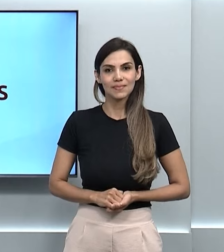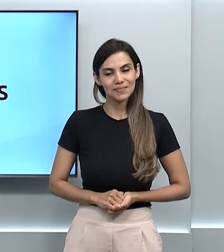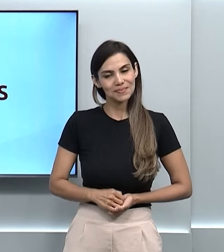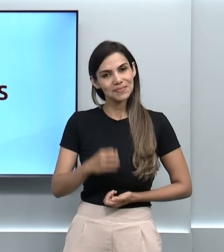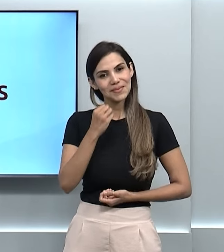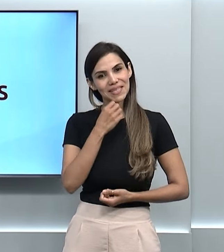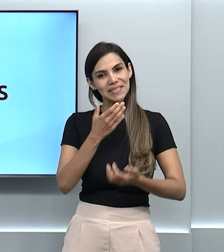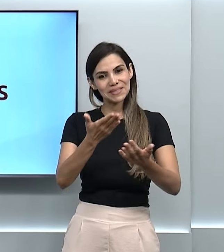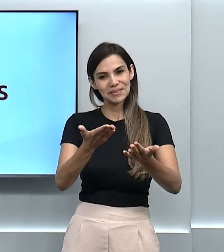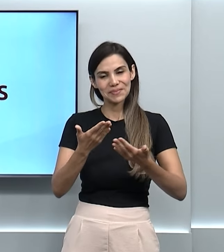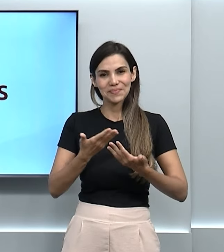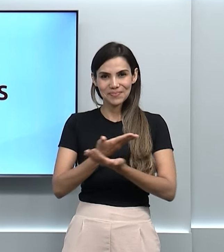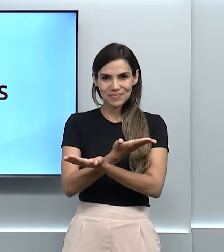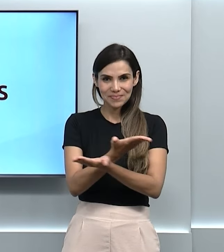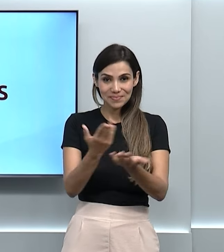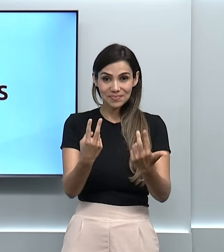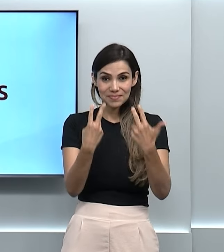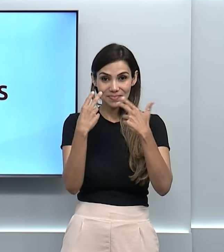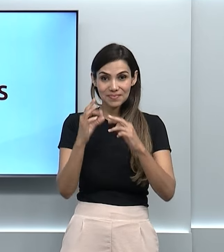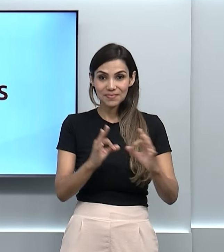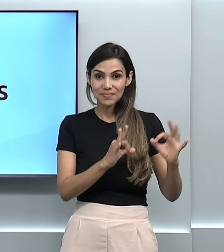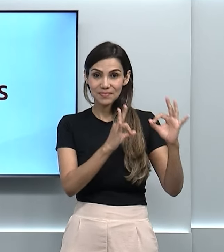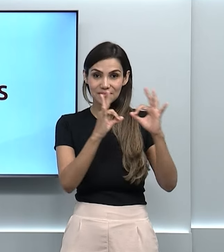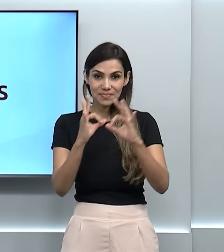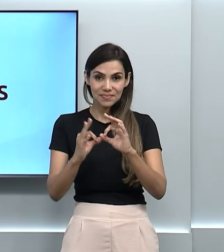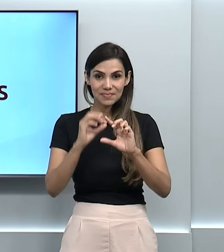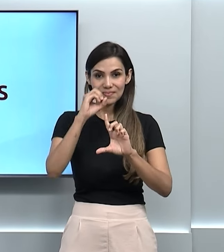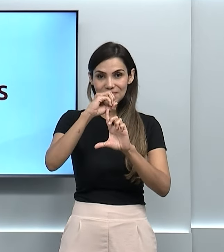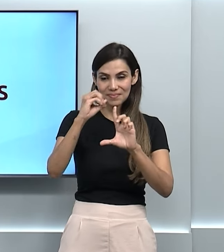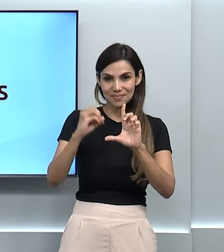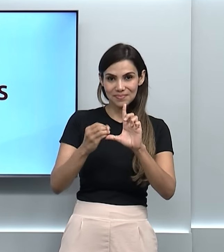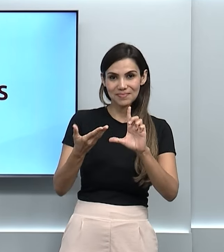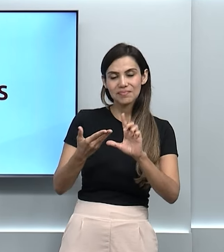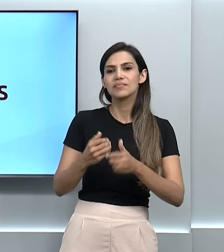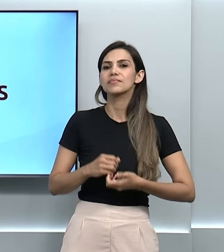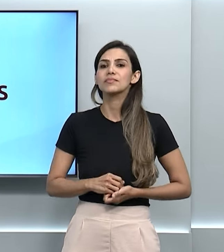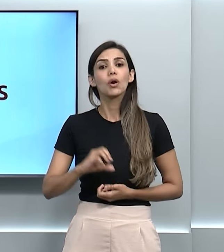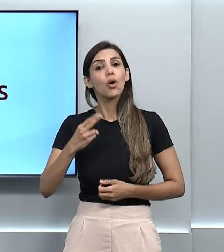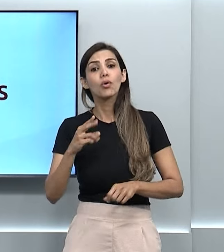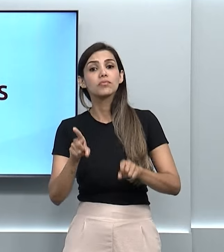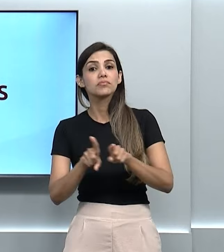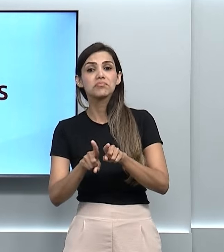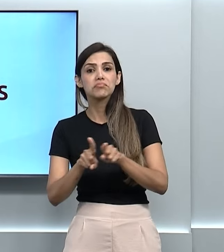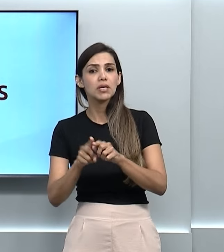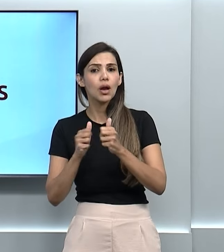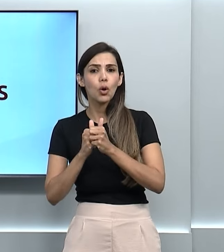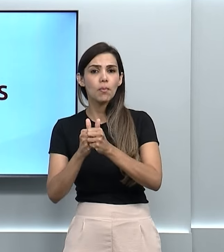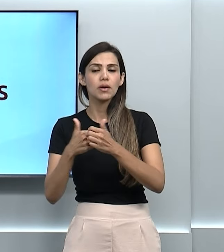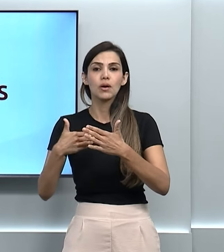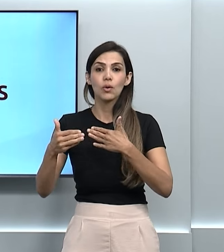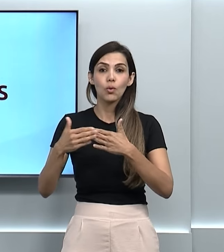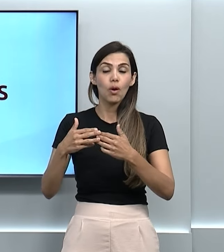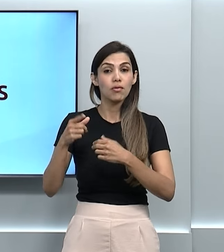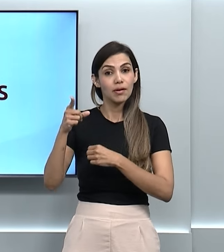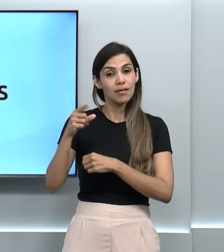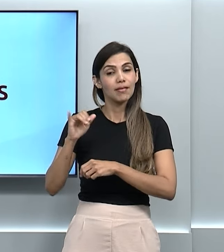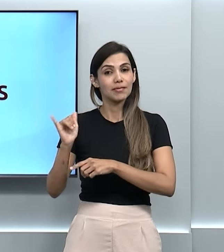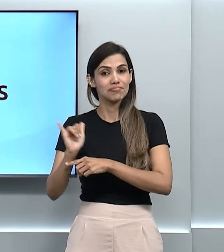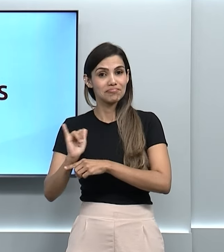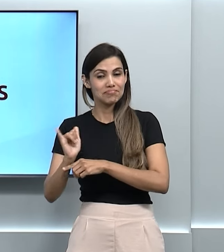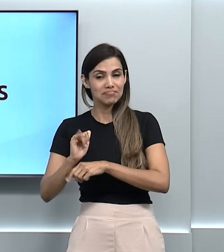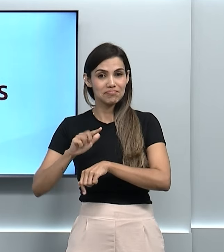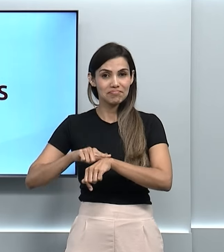Seja bem-vindo e bem-vinda a você que nos assiste na TVUFG ou que nos acompanha no nosso canal no YouTube.